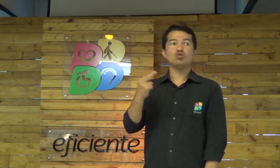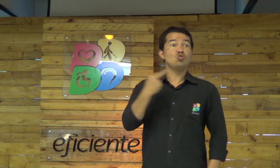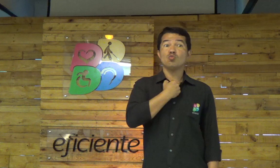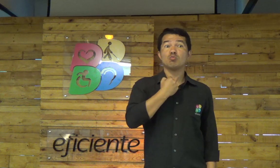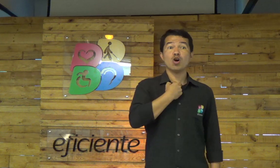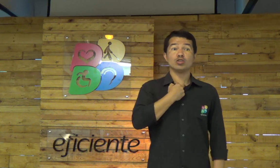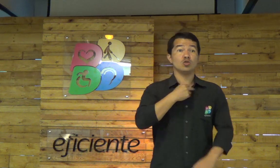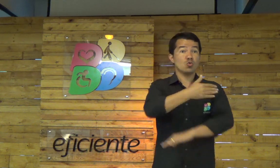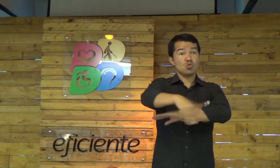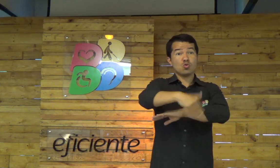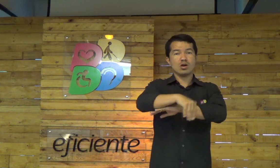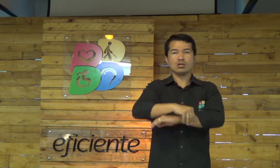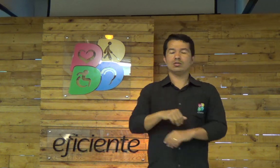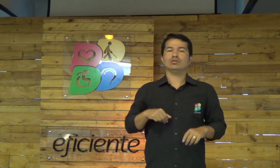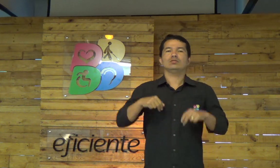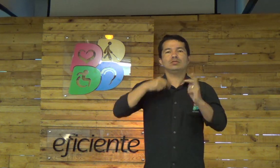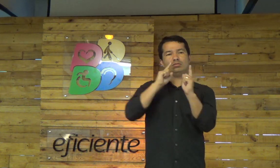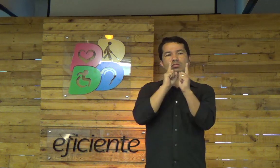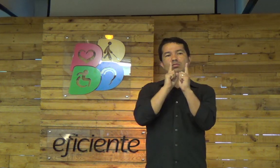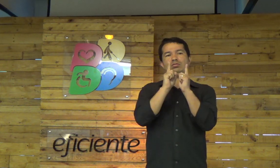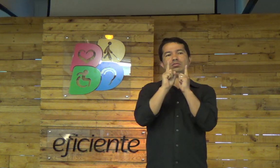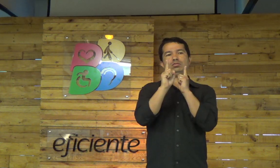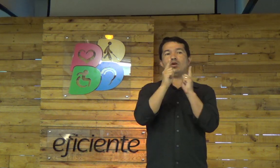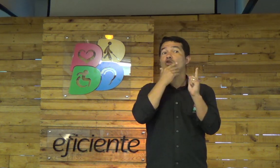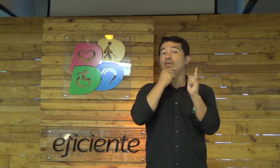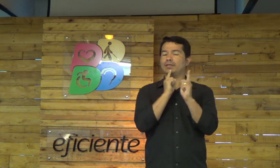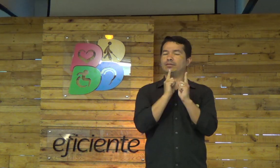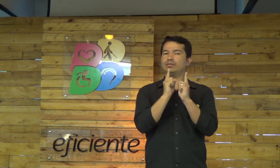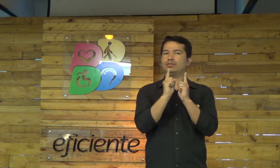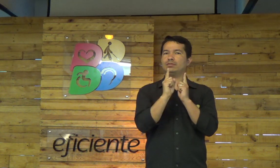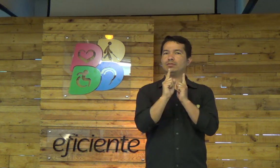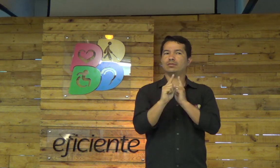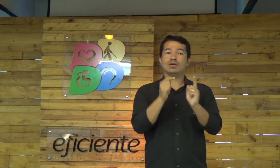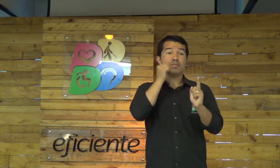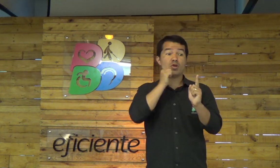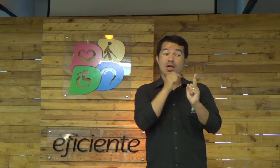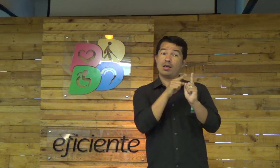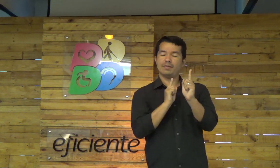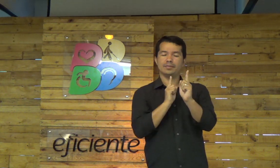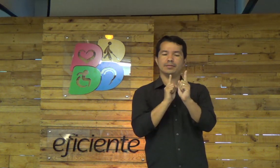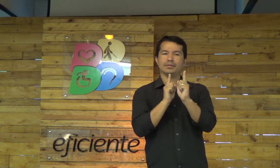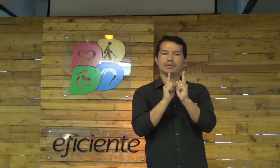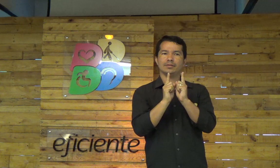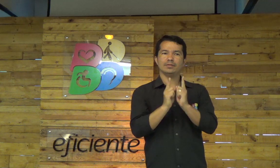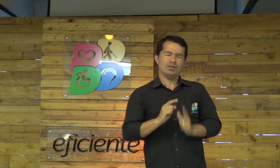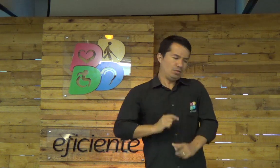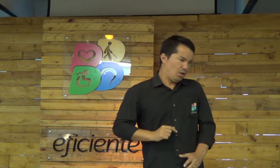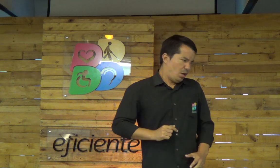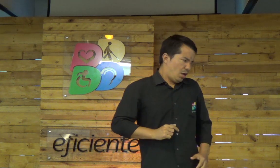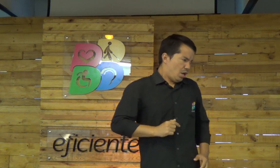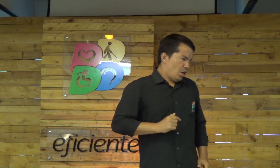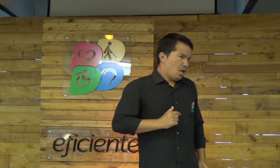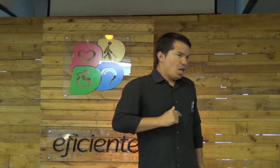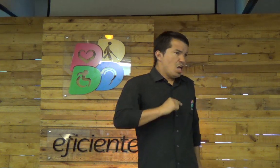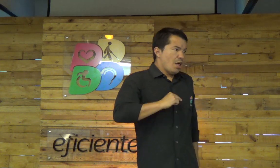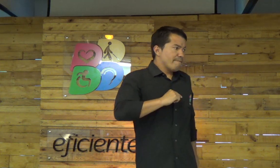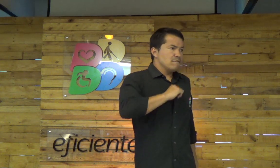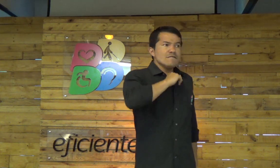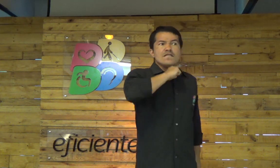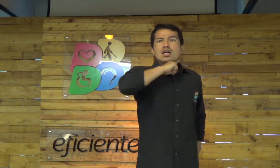São viciadas... E... E quando... Cruzam uma pessoa na rua... Ou uma mulher... Já